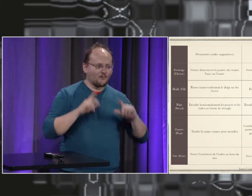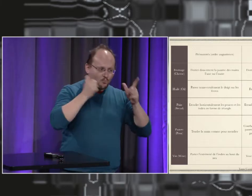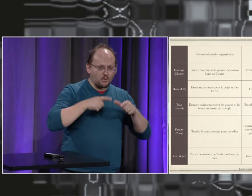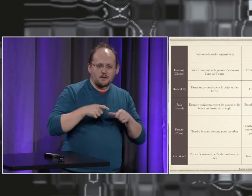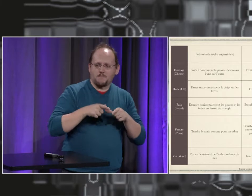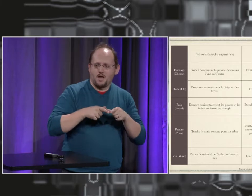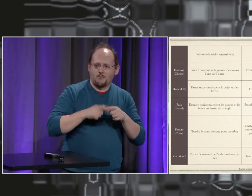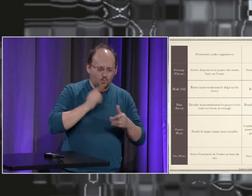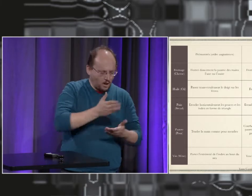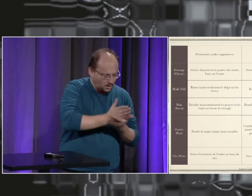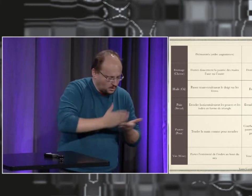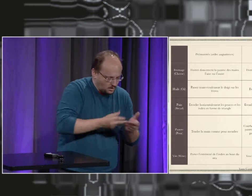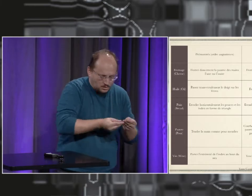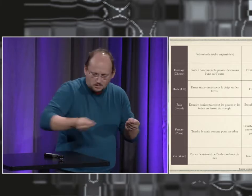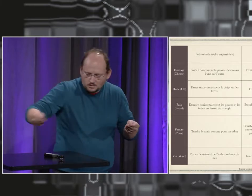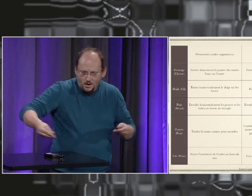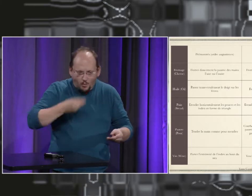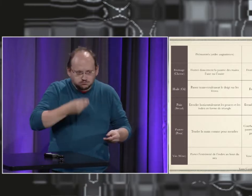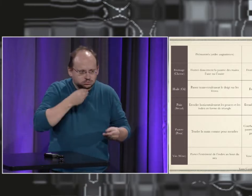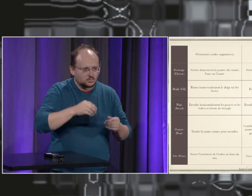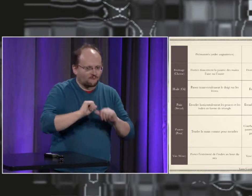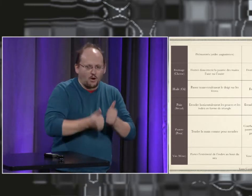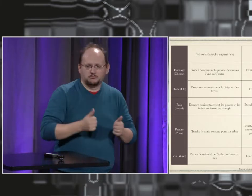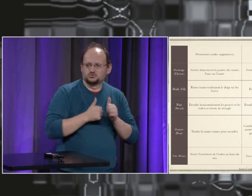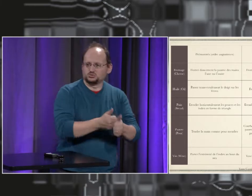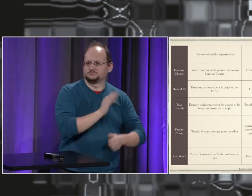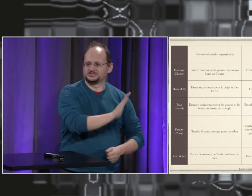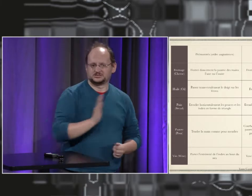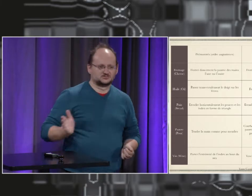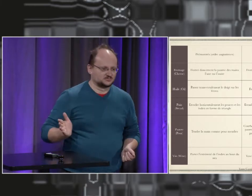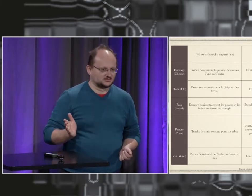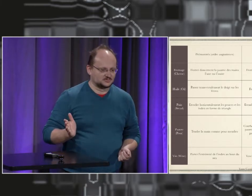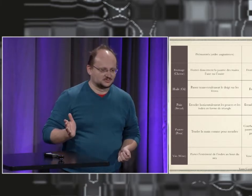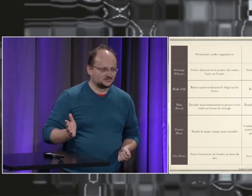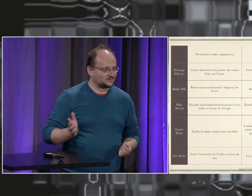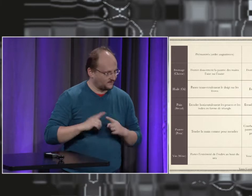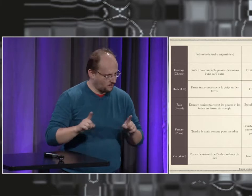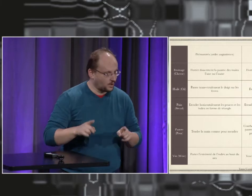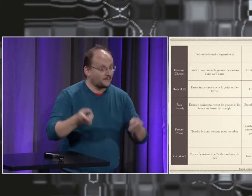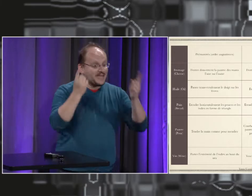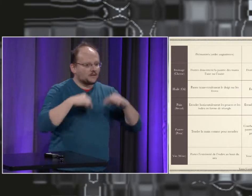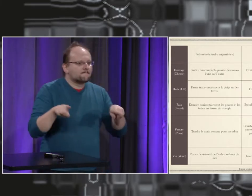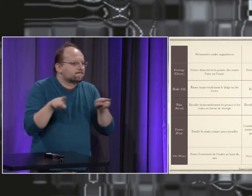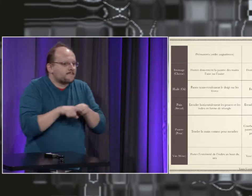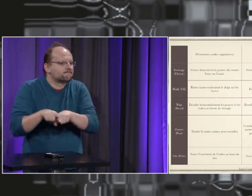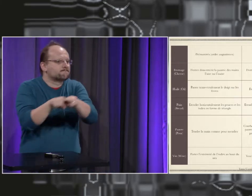en langue des signes, en no et to mal alia, et pour les moines, c'était celui qui était partagé, distribué à table.